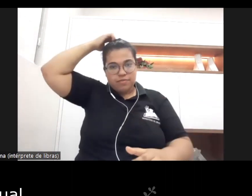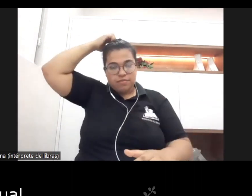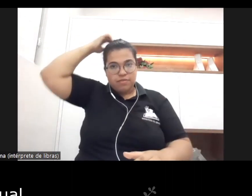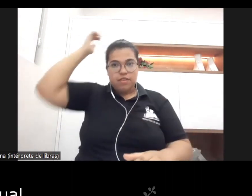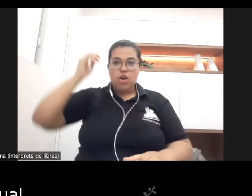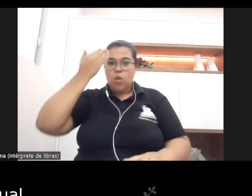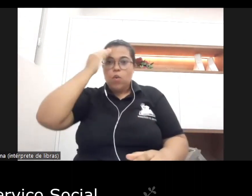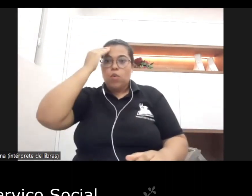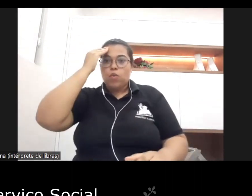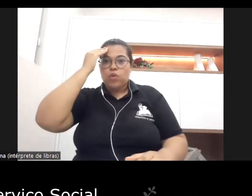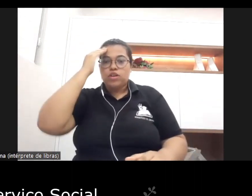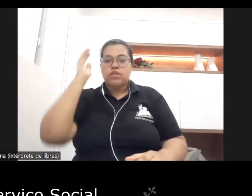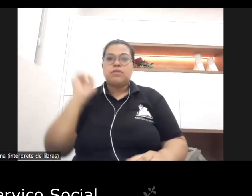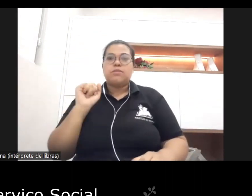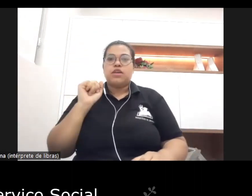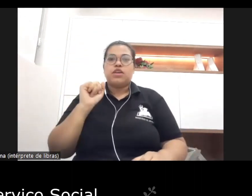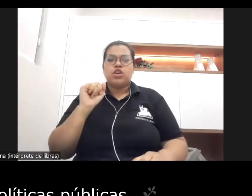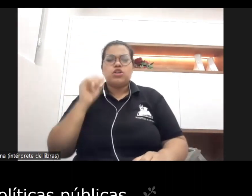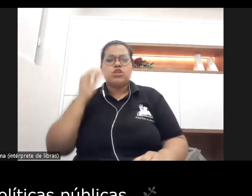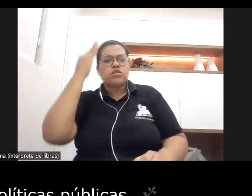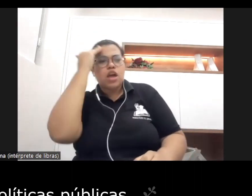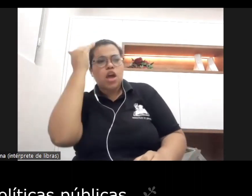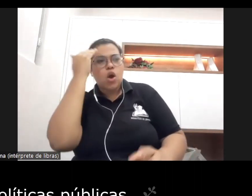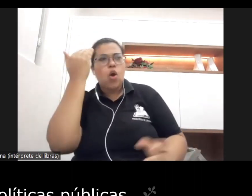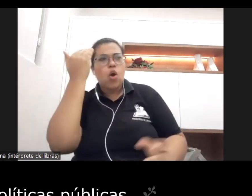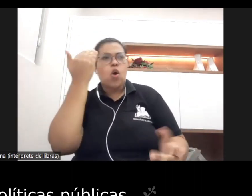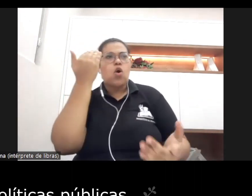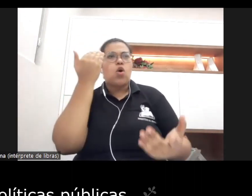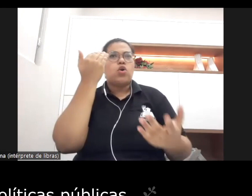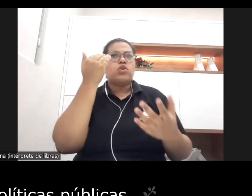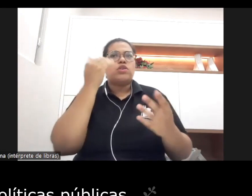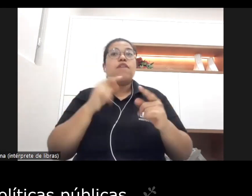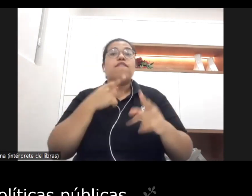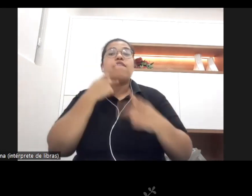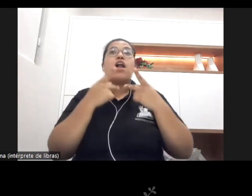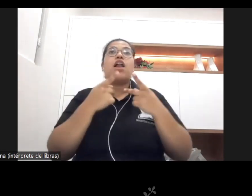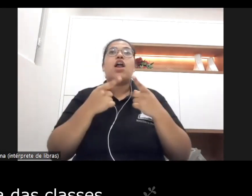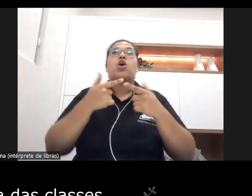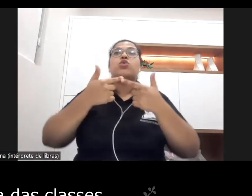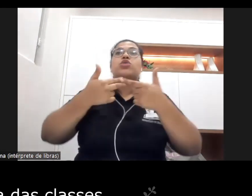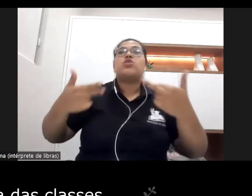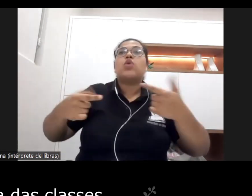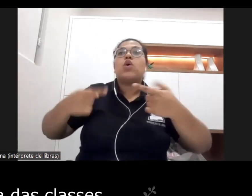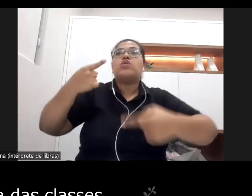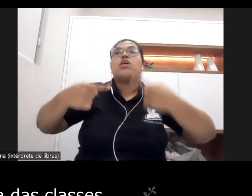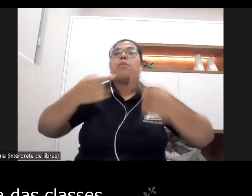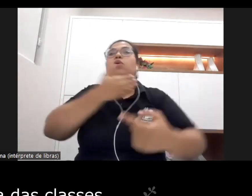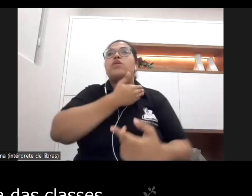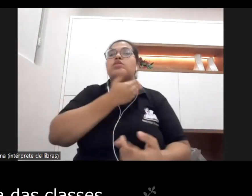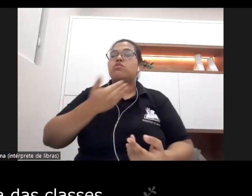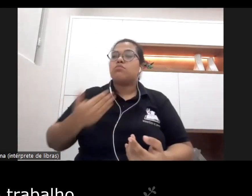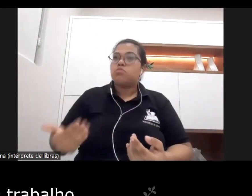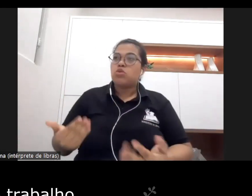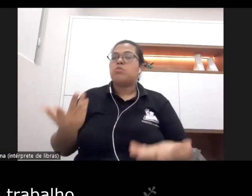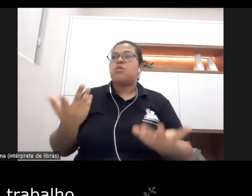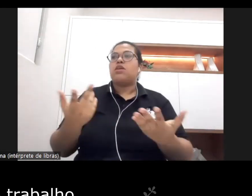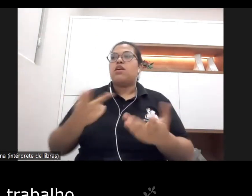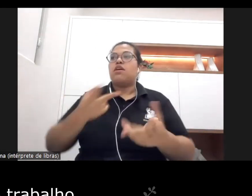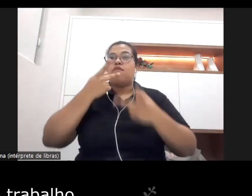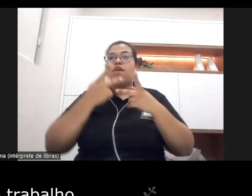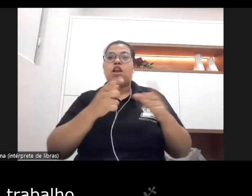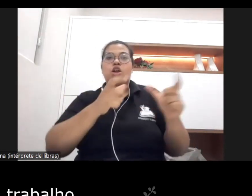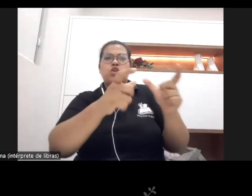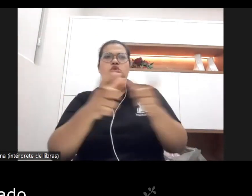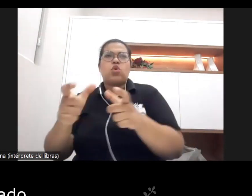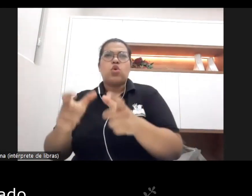intelectual né no âmbito do serviço social sobre o debate das políticas públicas sobre a dinâmica das classes do mundo do